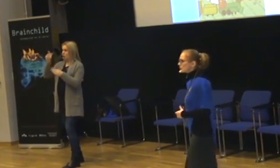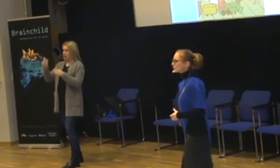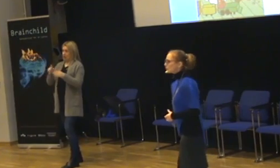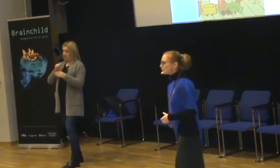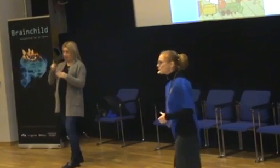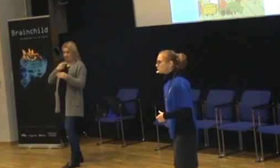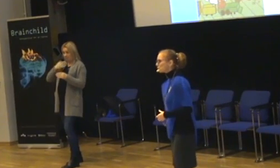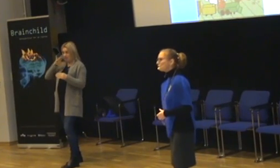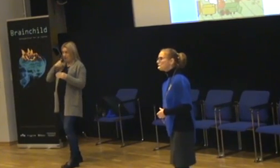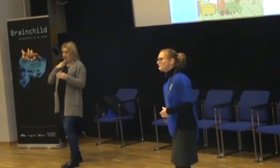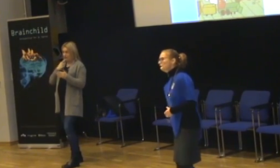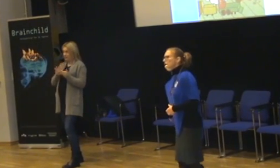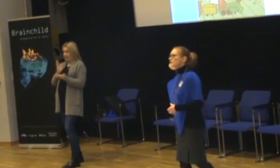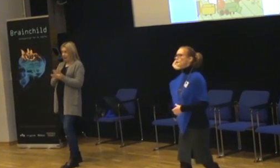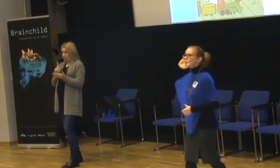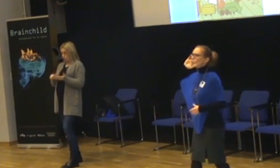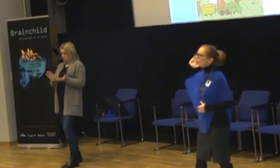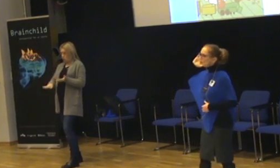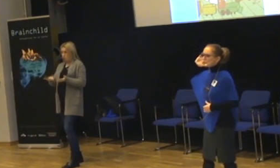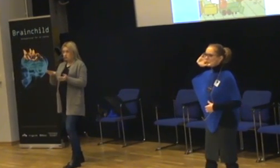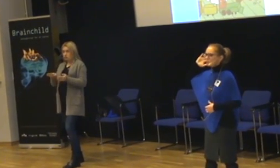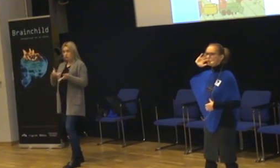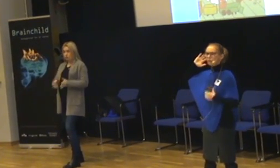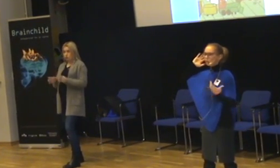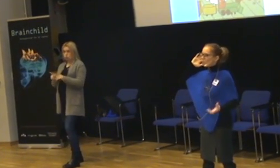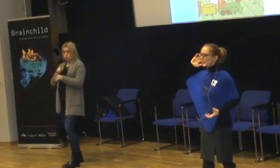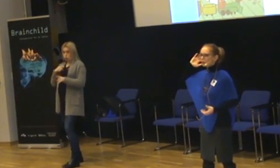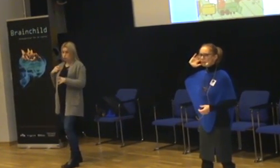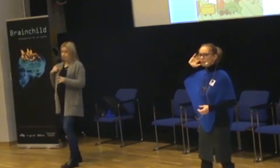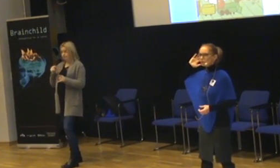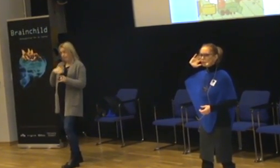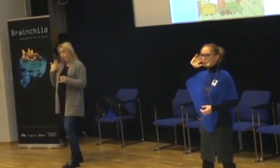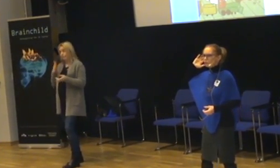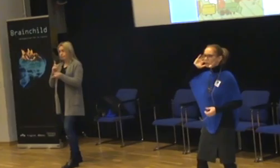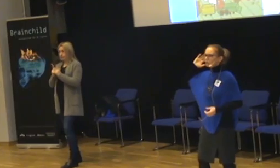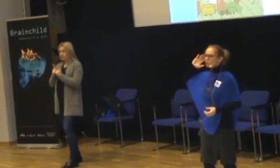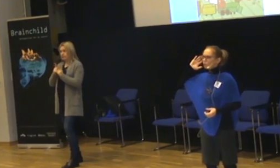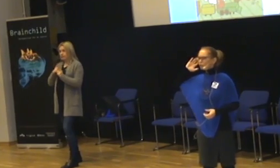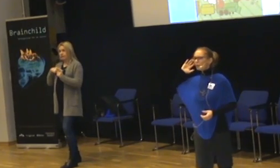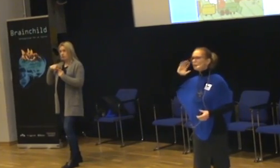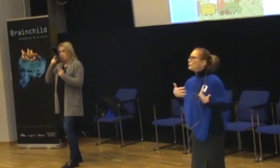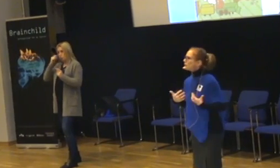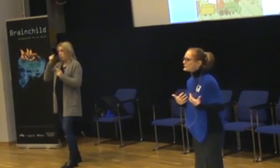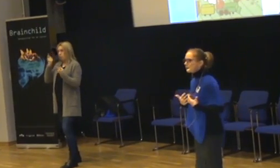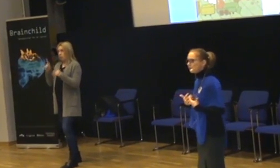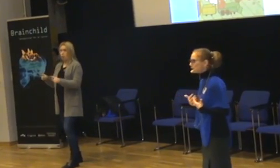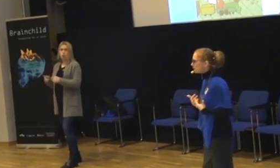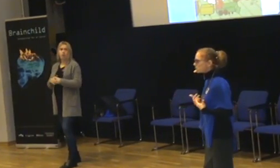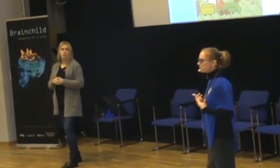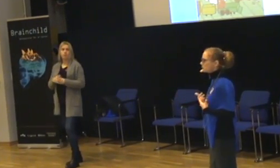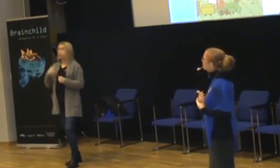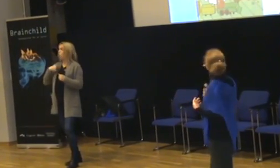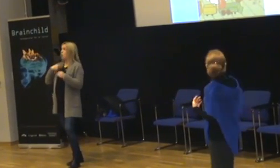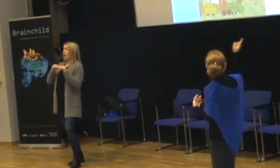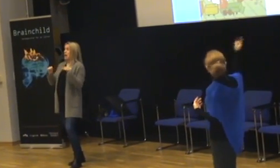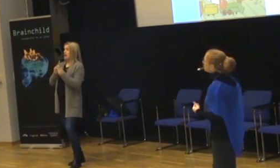just det barnet som råkade födas hos oss. Och det är ju hemskt. Och vi kanske inte kommer på det för en efter ett tag. Skulle kunna hända. Jag kan som lärare ha fel